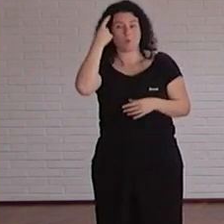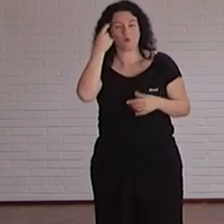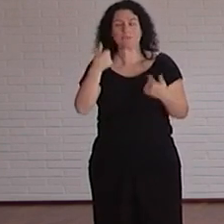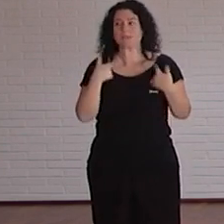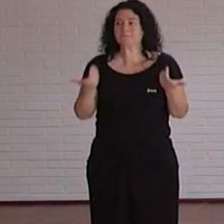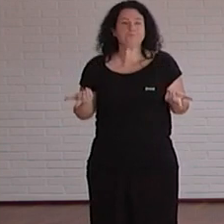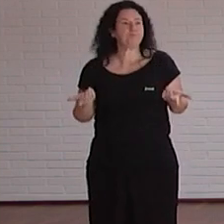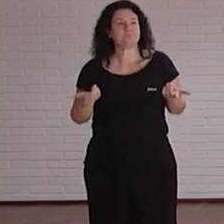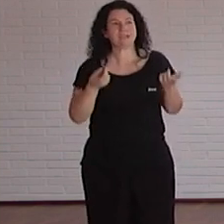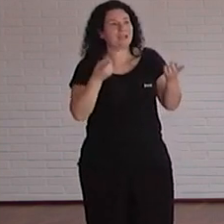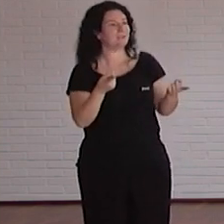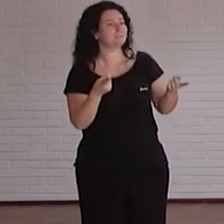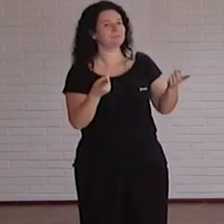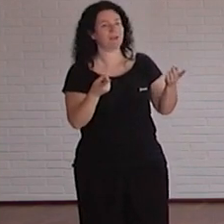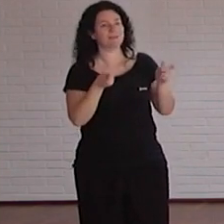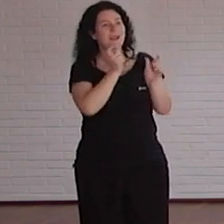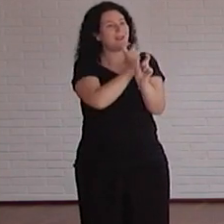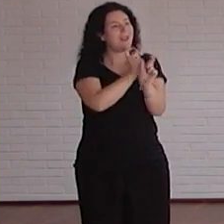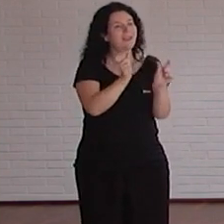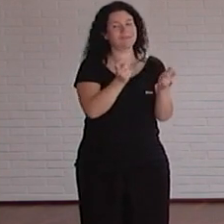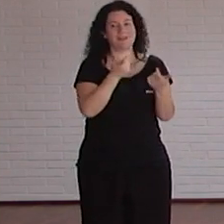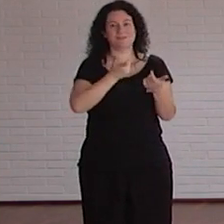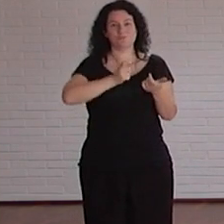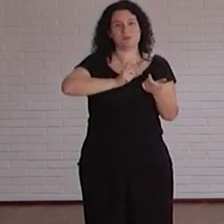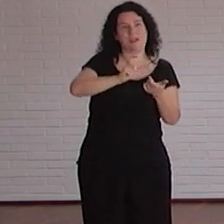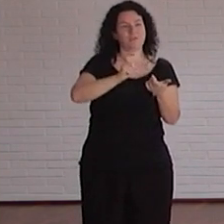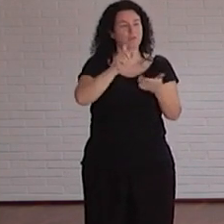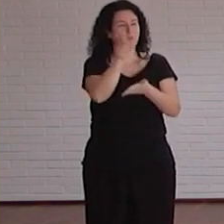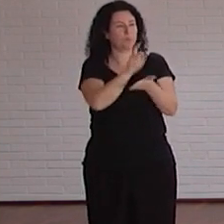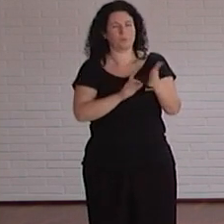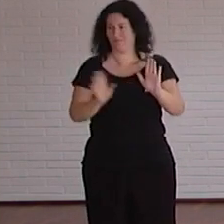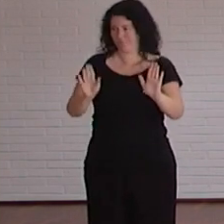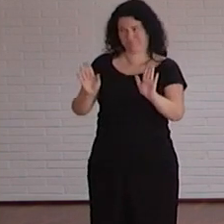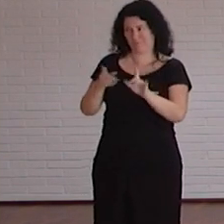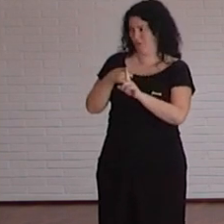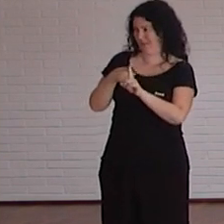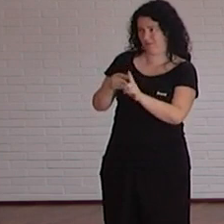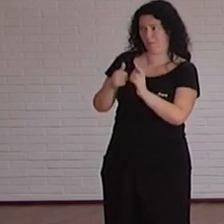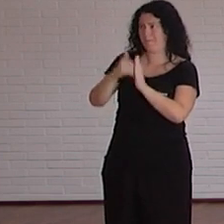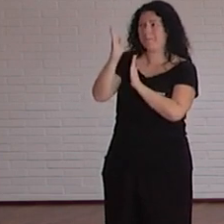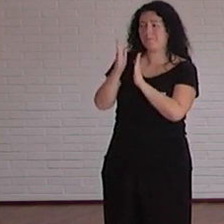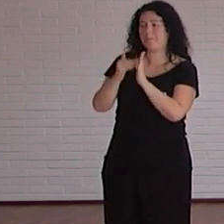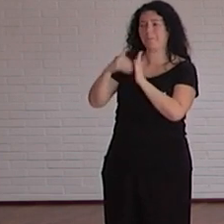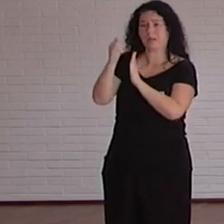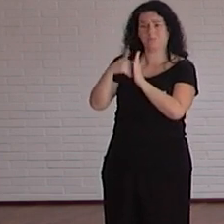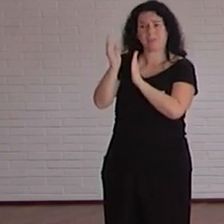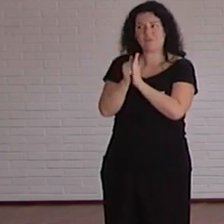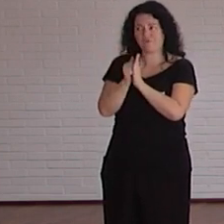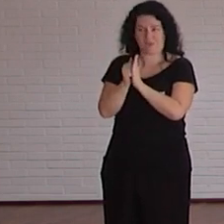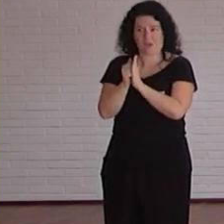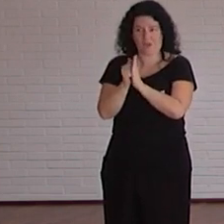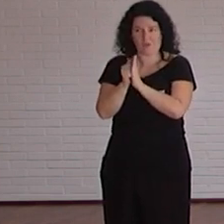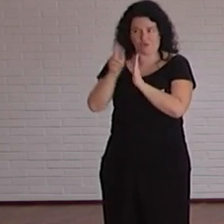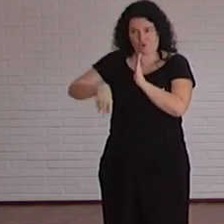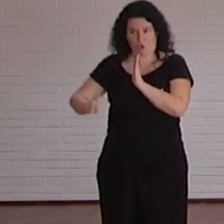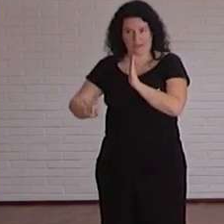es que esas memorias esa letra es tan grande y tal cuando lo imprimo digo no no el objetivo no es sacar un pdf el objetivo es que sea accesible a todo el